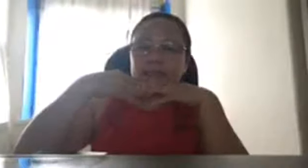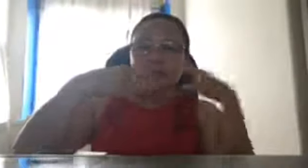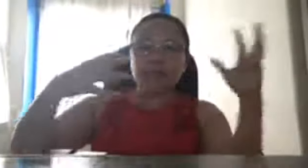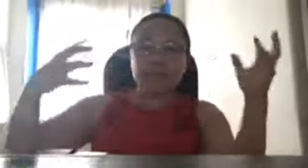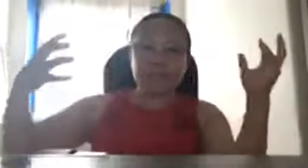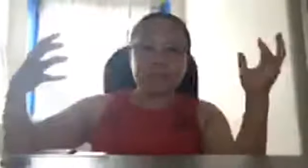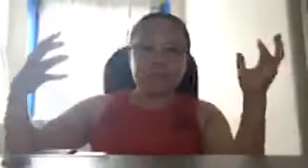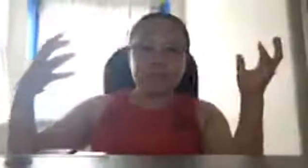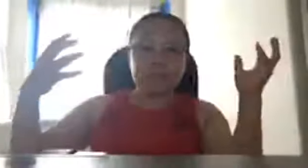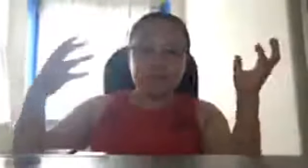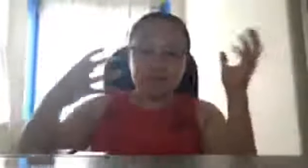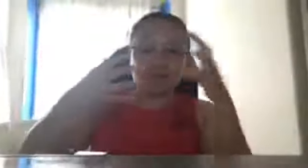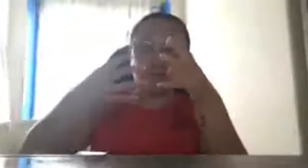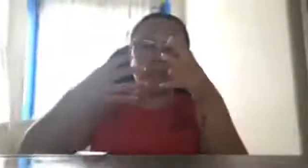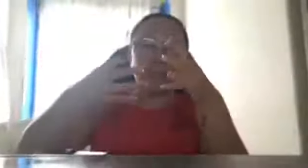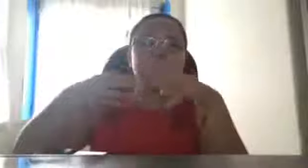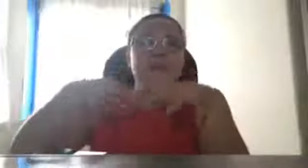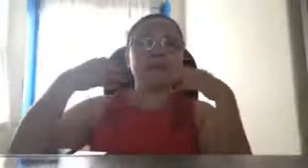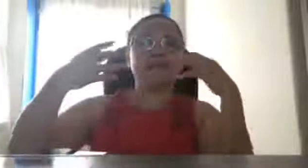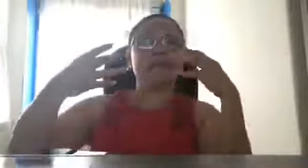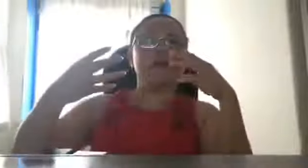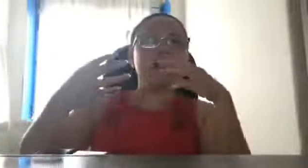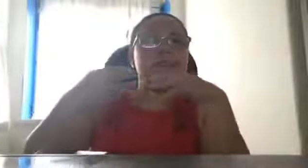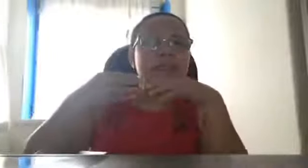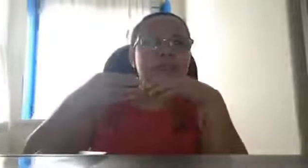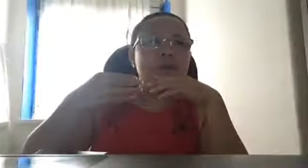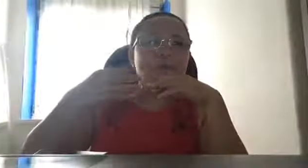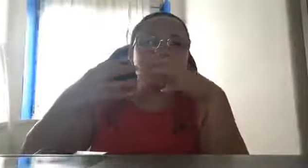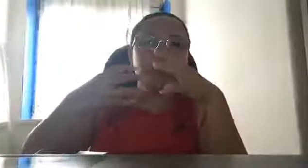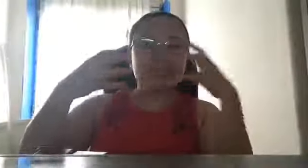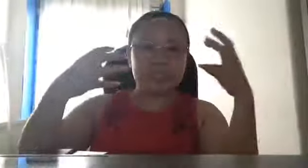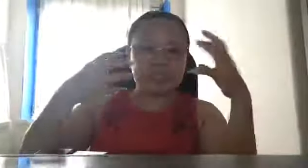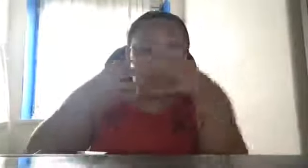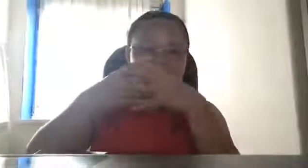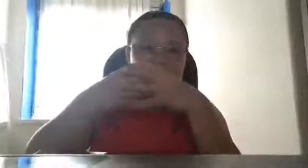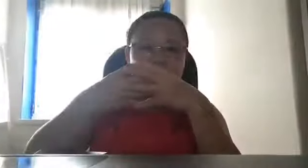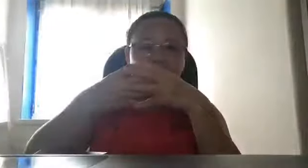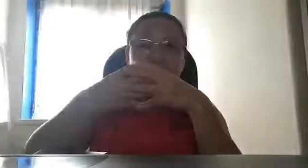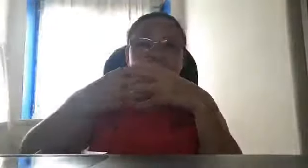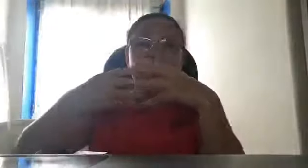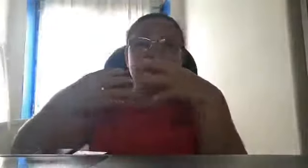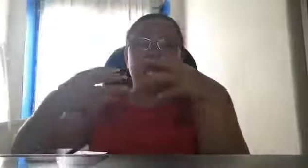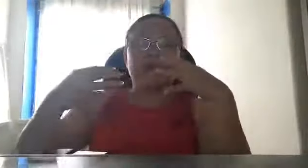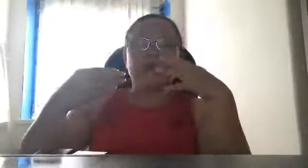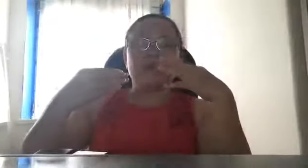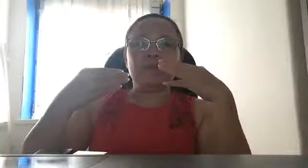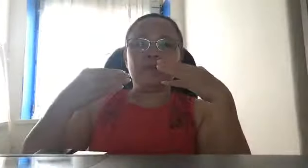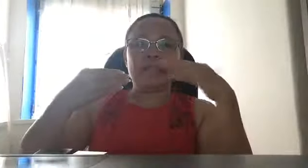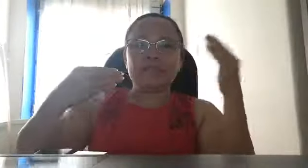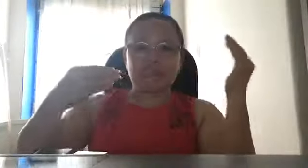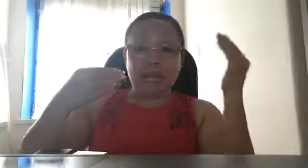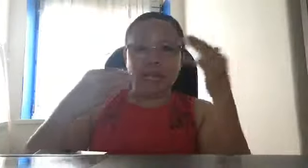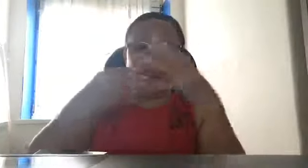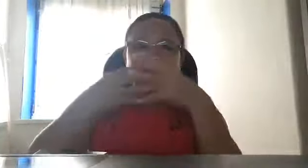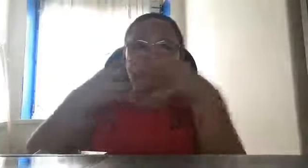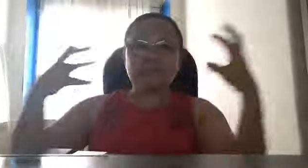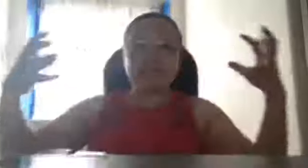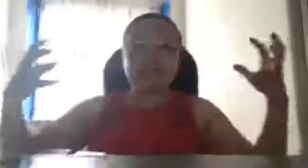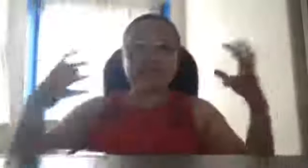yung ating air force, at saka, yung ating computer engineer, yung ating mga ITS, magkaisa